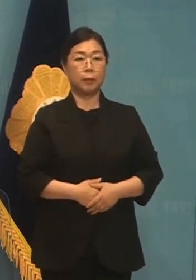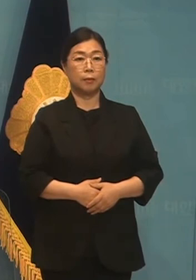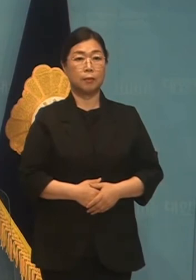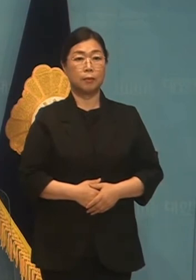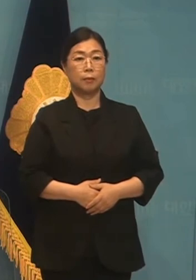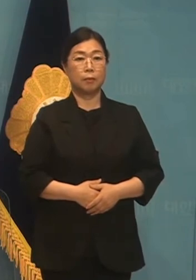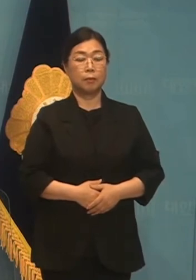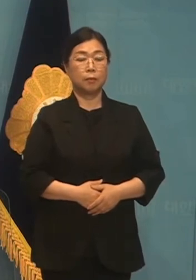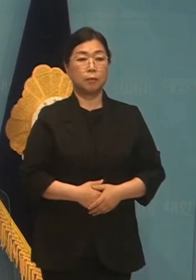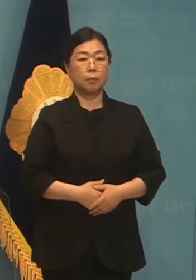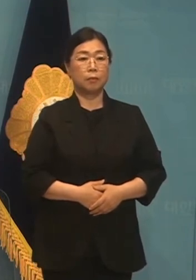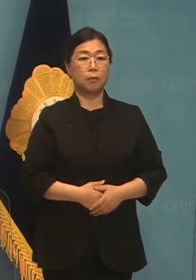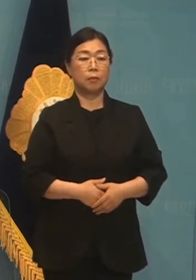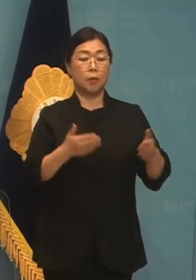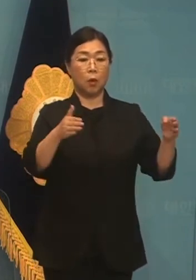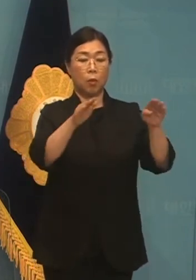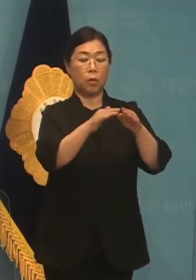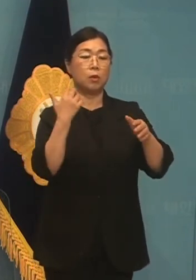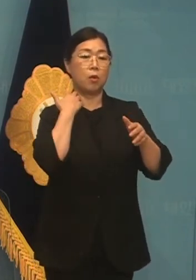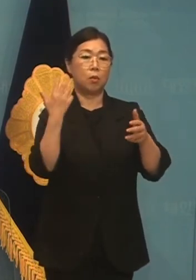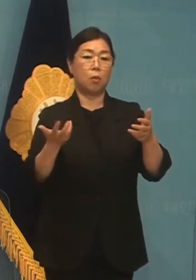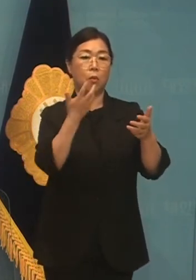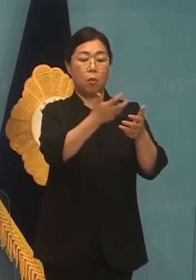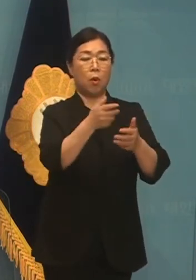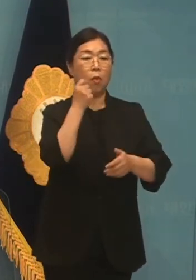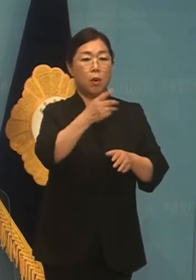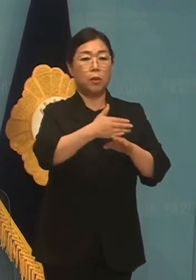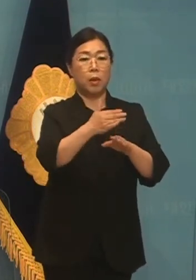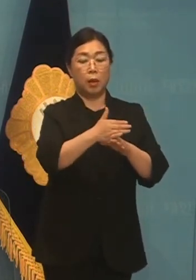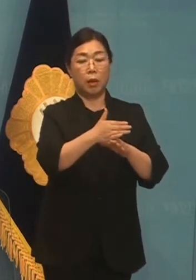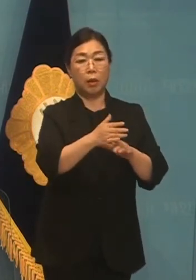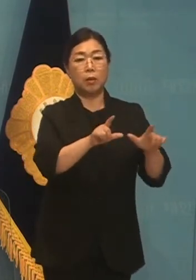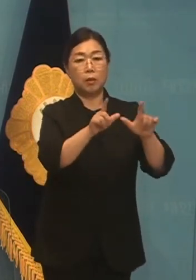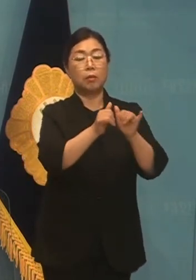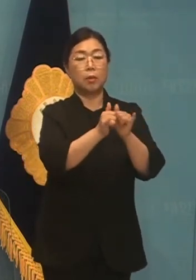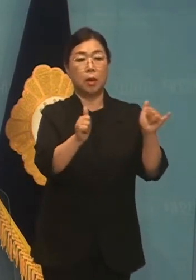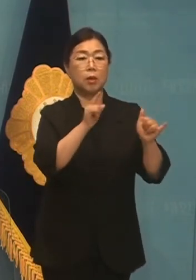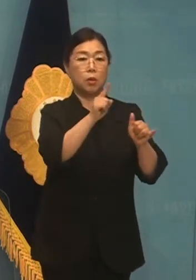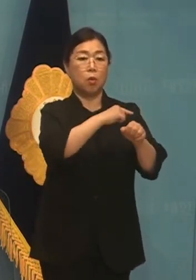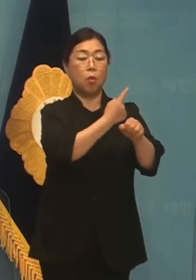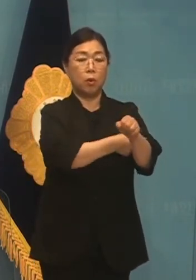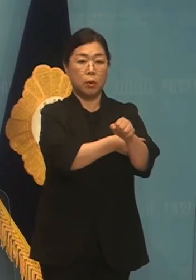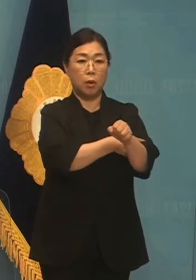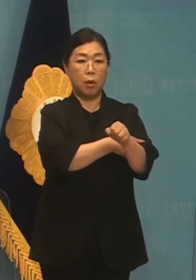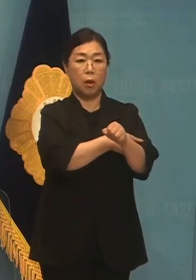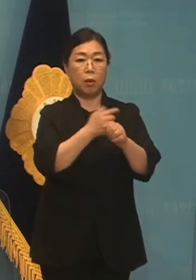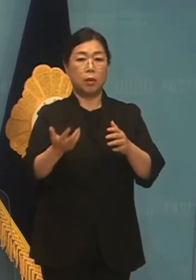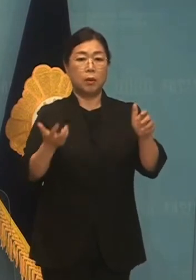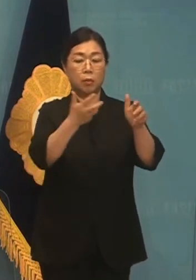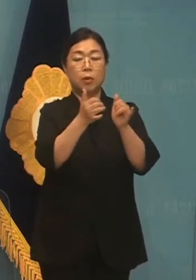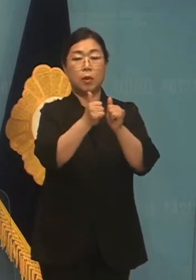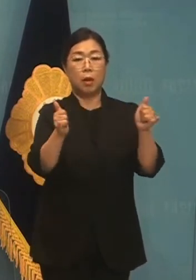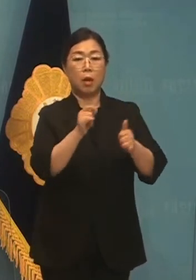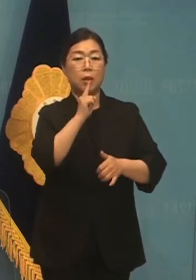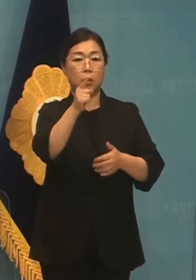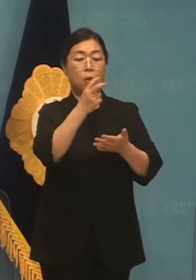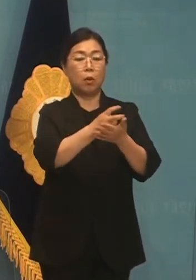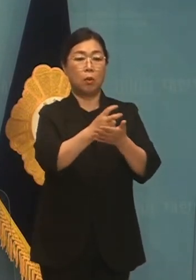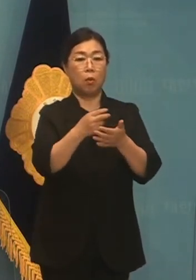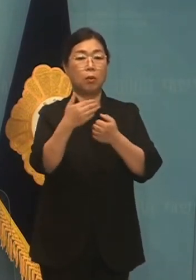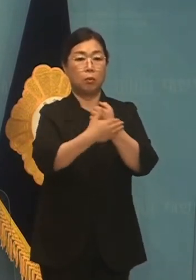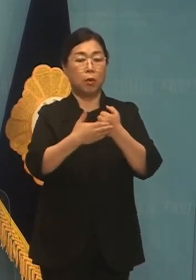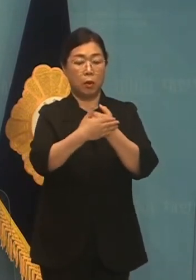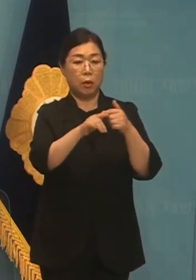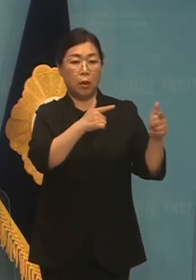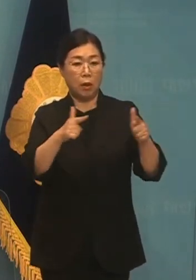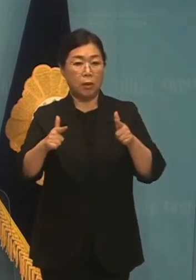전월세 신고제 세입자 권리 보호와 주거 취약계층 주거권 보장을 위해 신고 대상 금액 기준과 항목